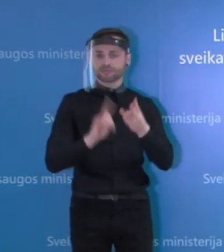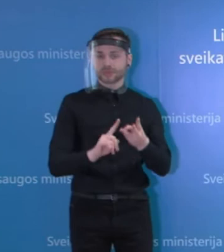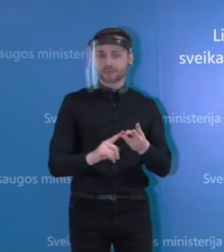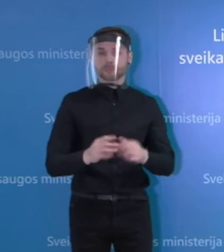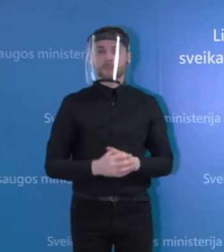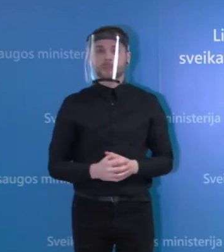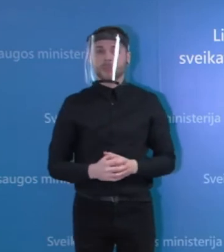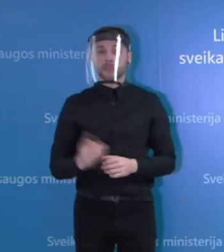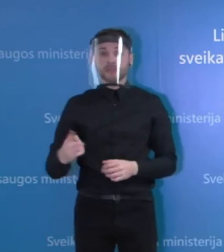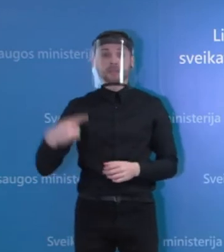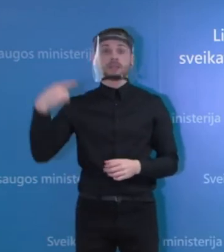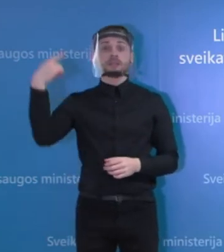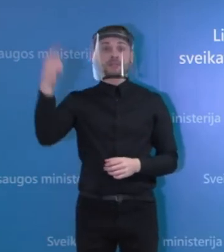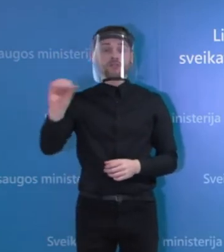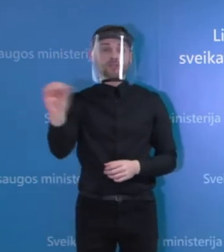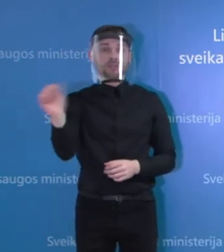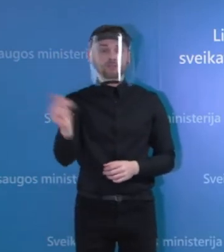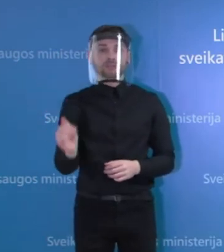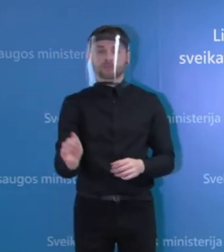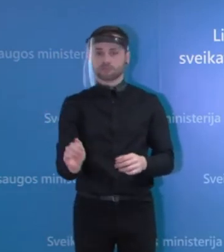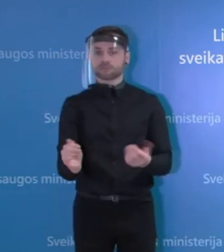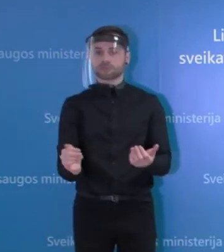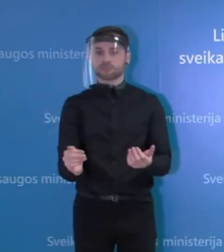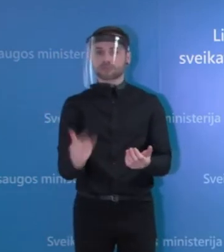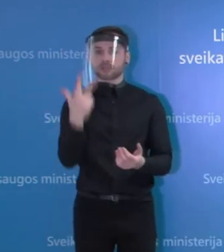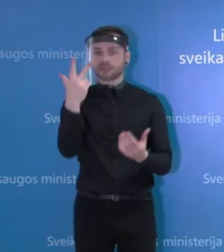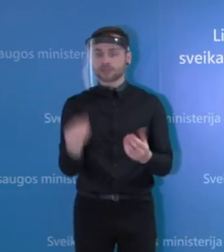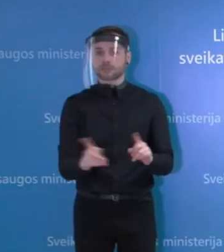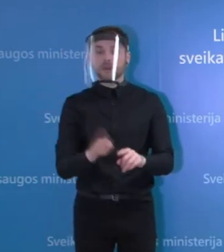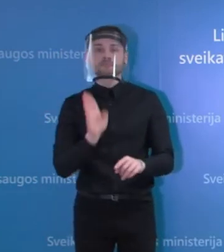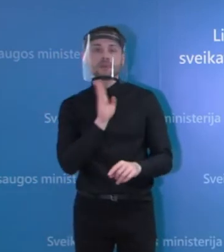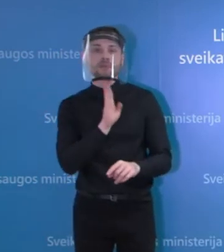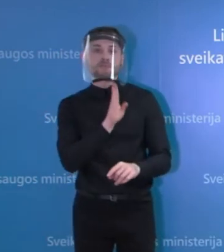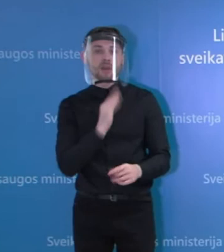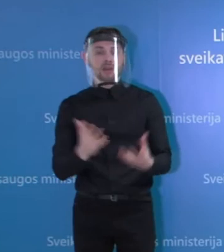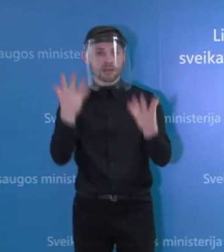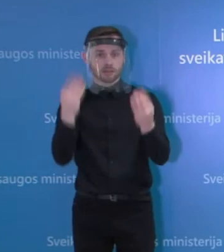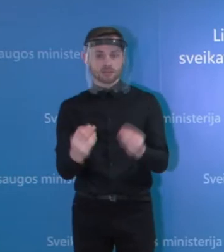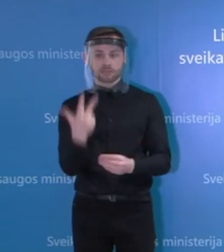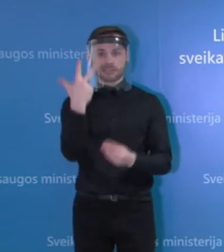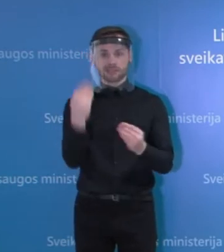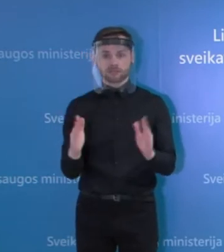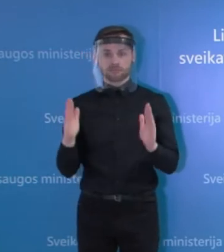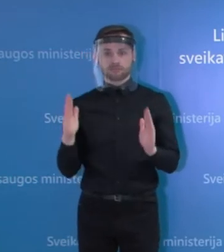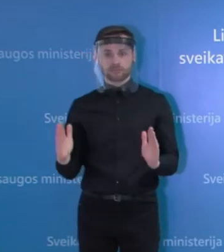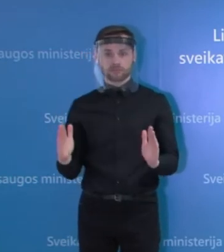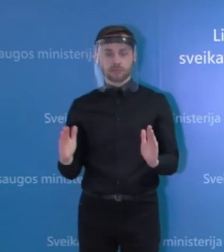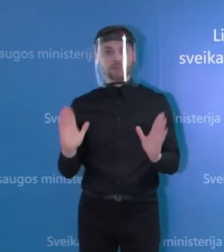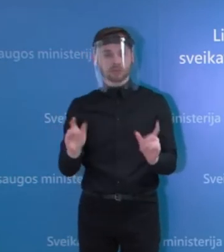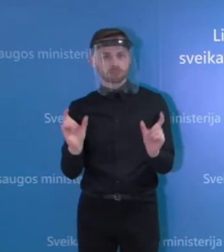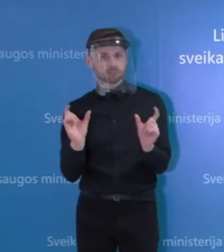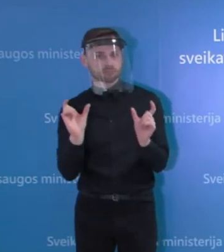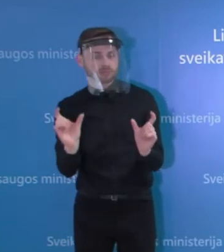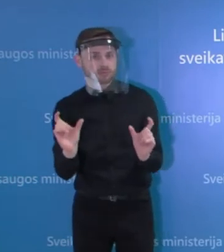Ministrė, dar kitas savalgadės bus silgesis, taip pat bus ir motinos diena, ar jau sprendžiama, ar bus apribojami tuomis dienomis ir